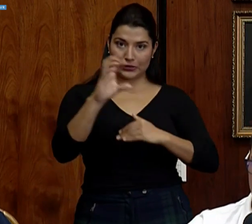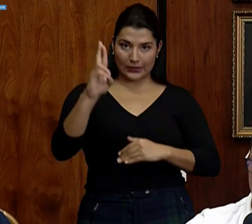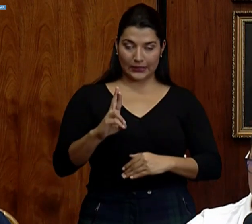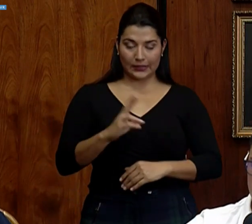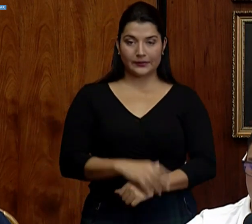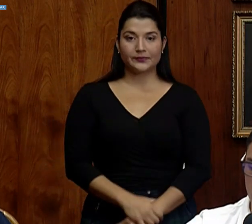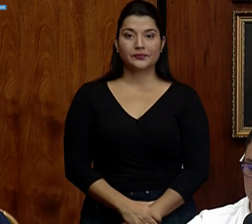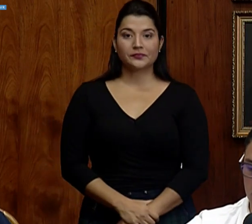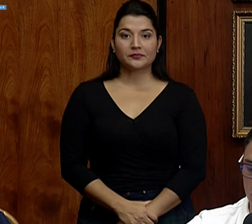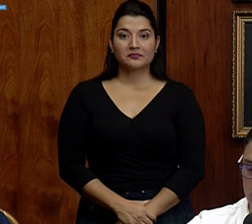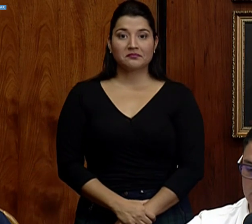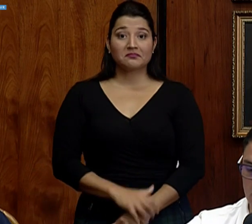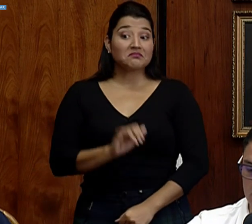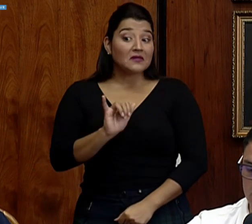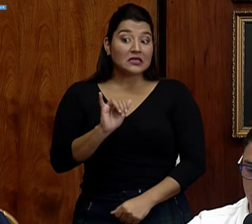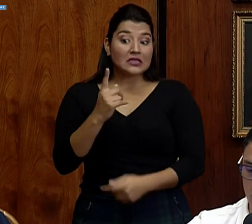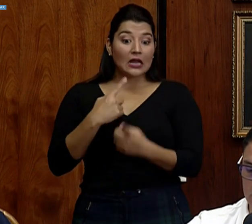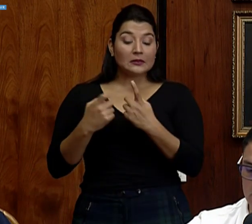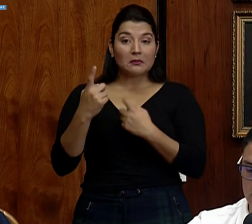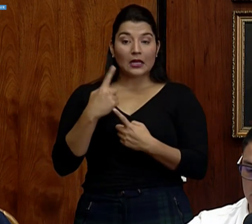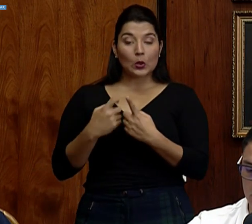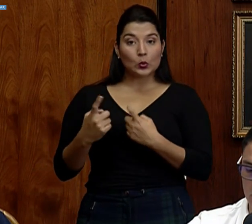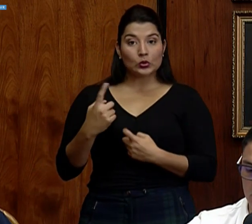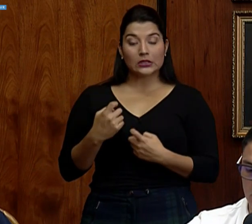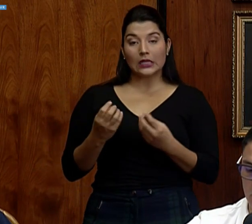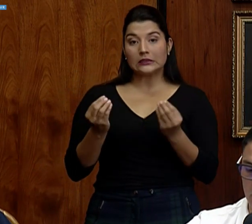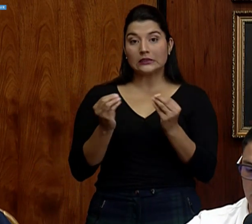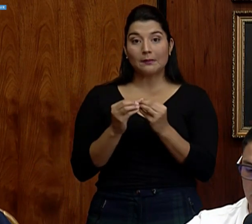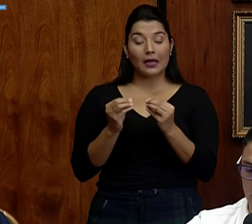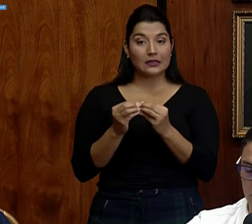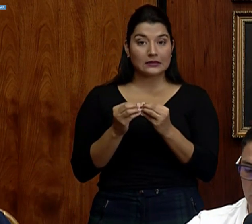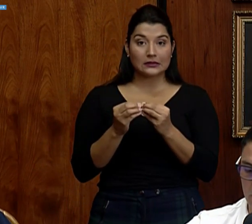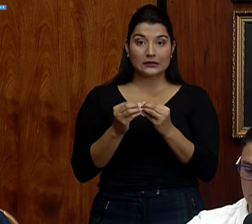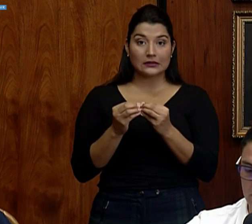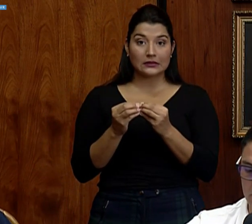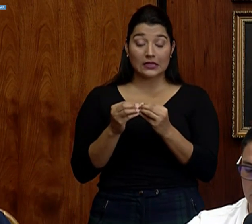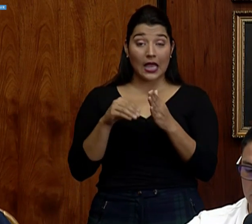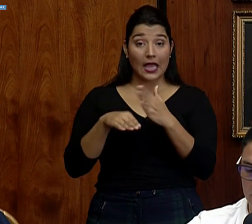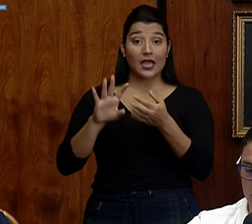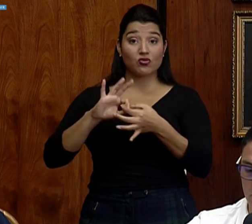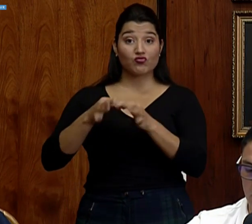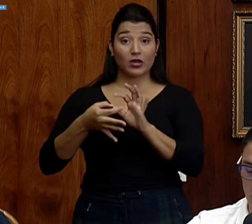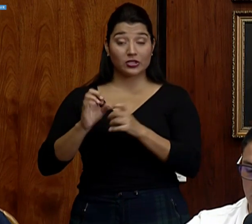Por el momento son como las preguntas que han estado más en redes.